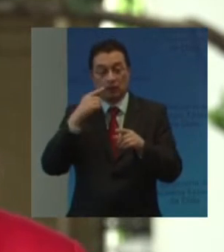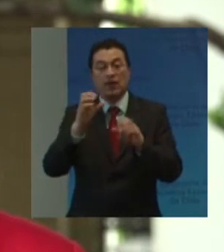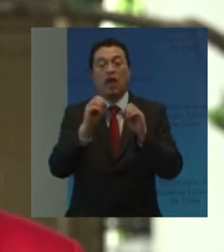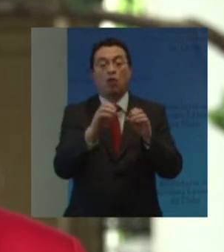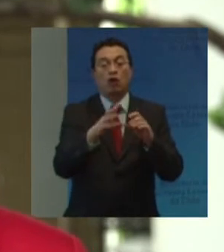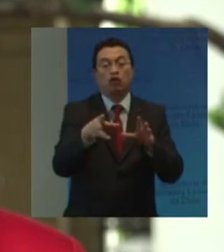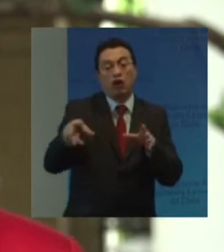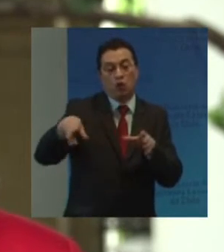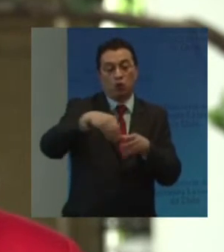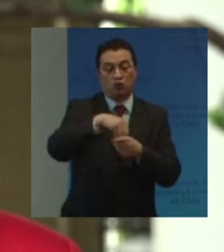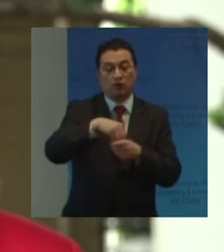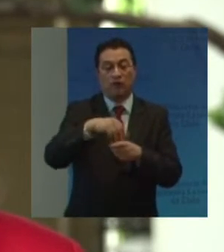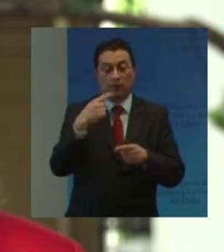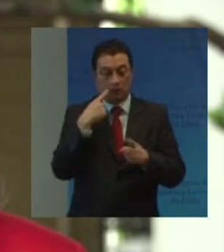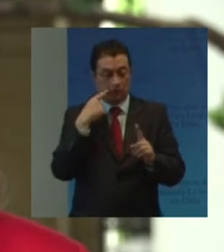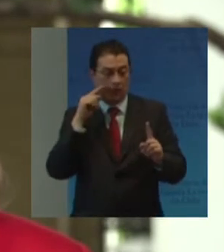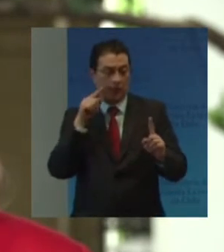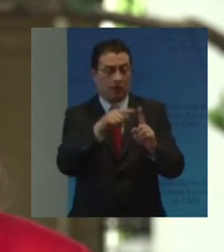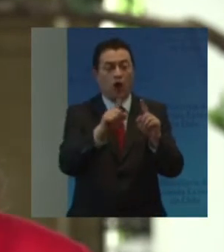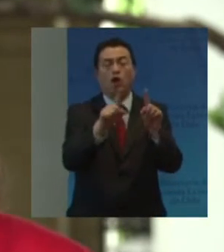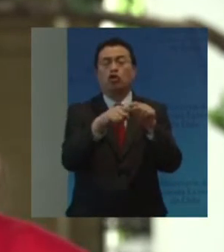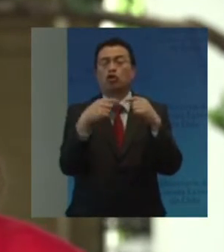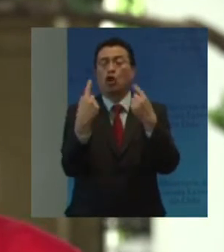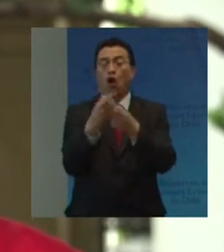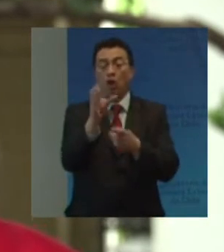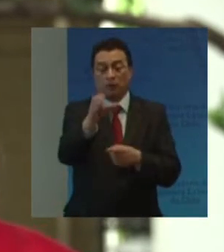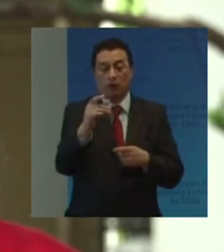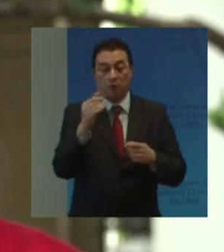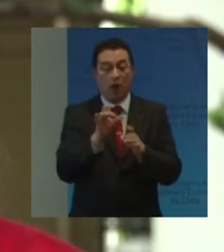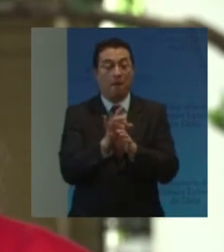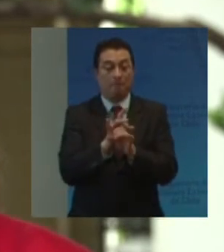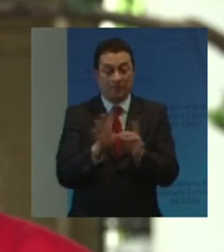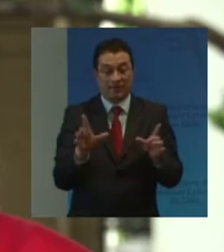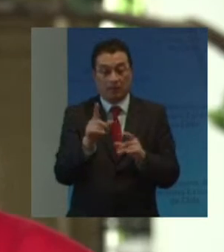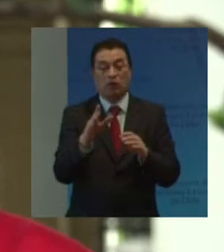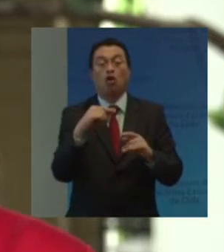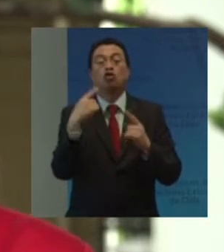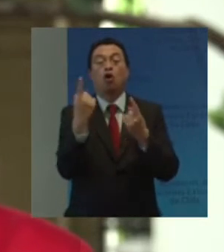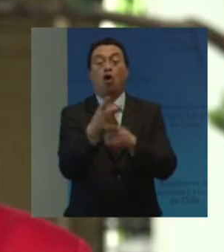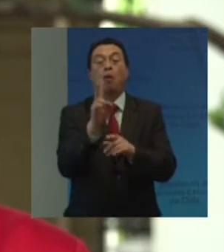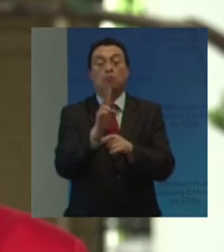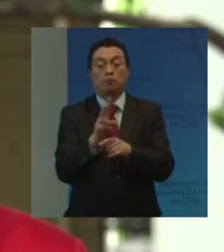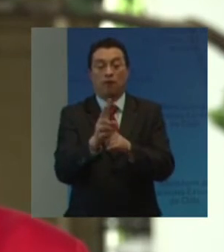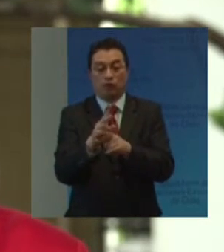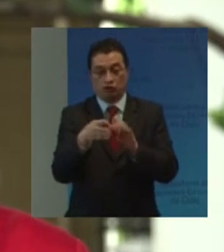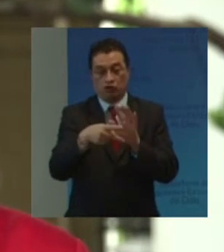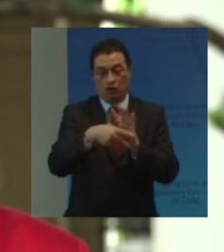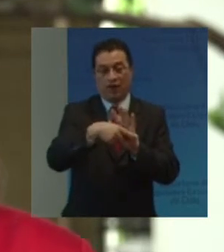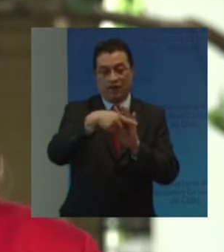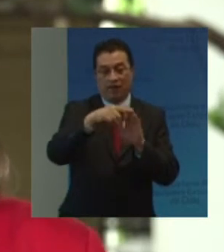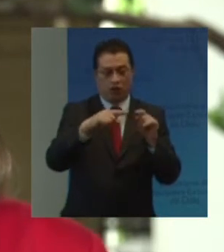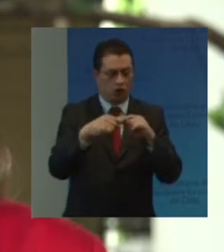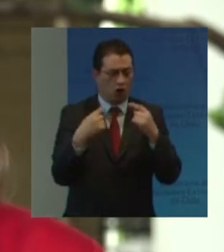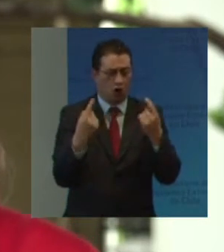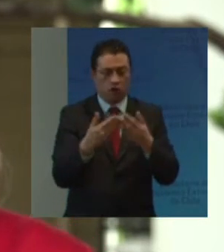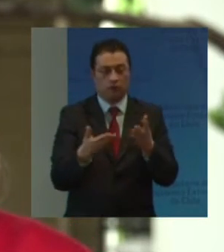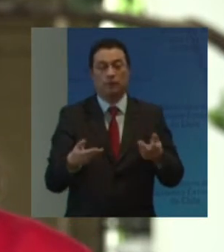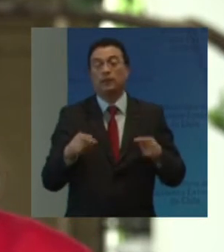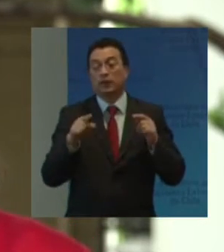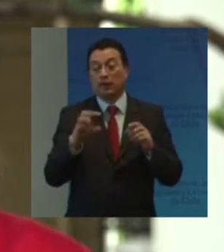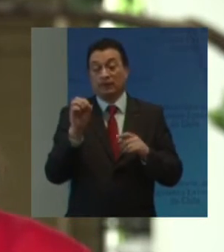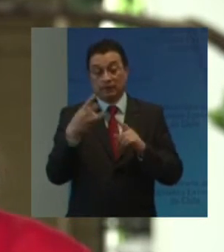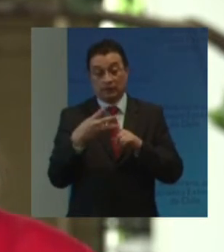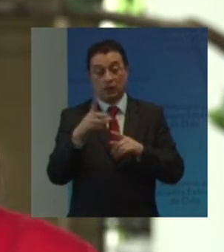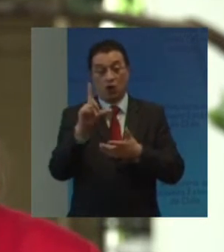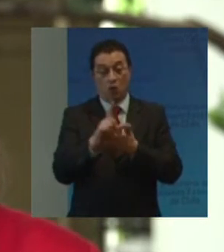inclusiva Dirigido A todo público Pero muy especialmente A profesores De todos los niveles De la educación Regular Y en tercer lugar